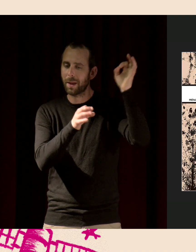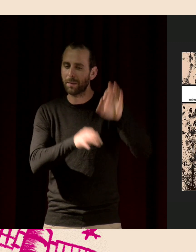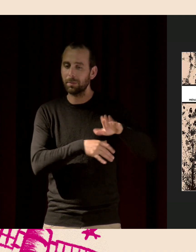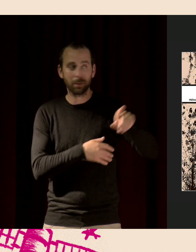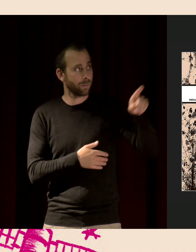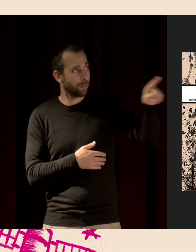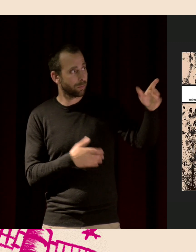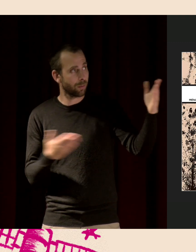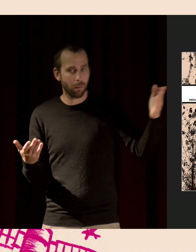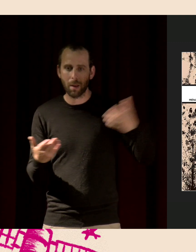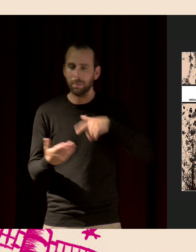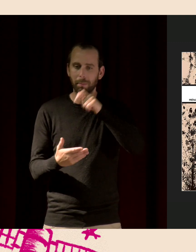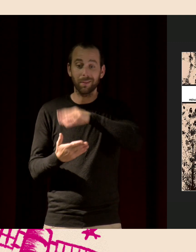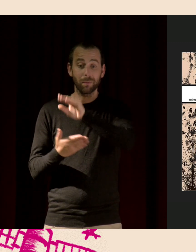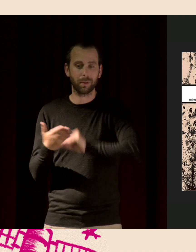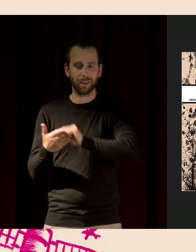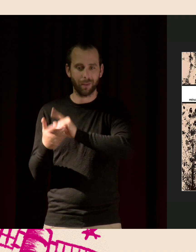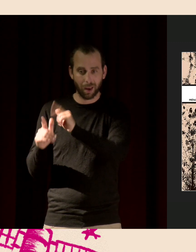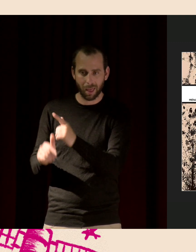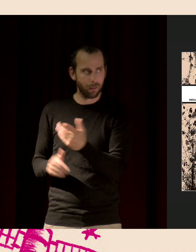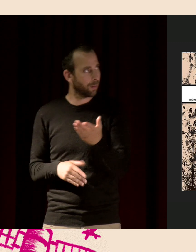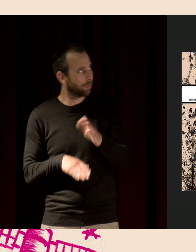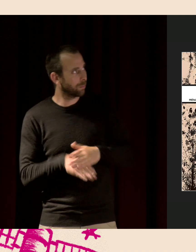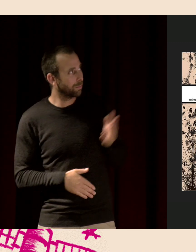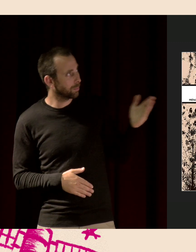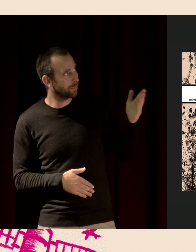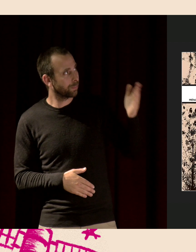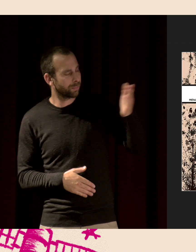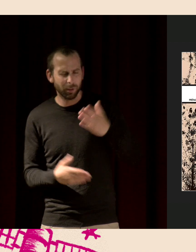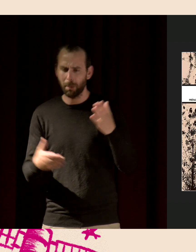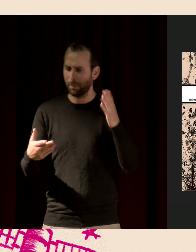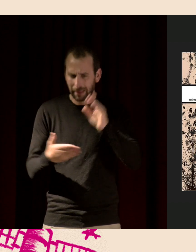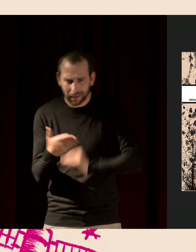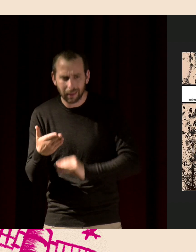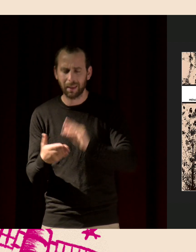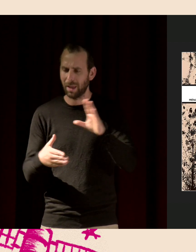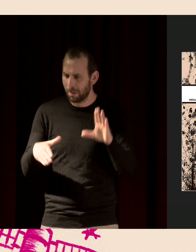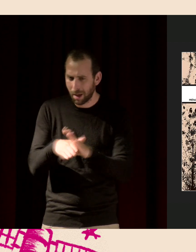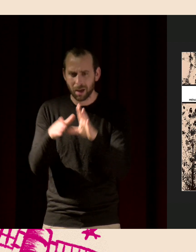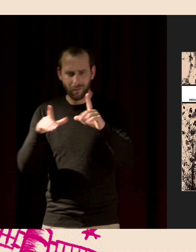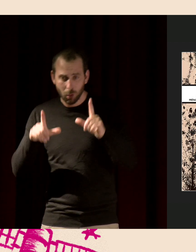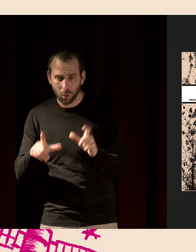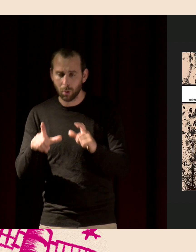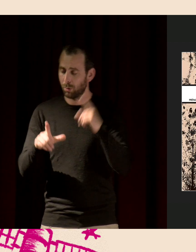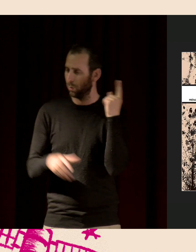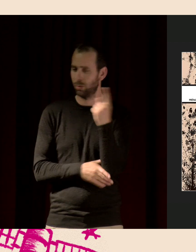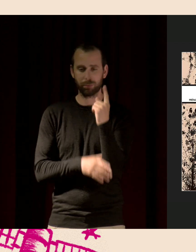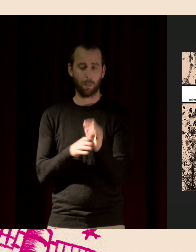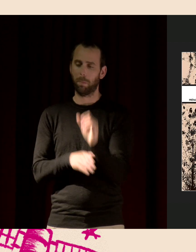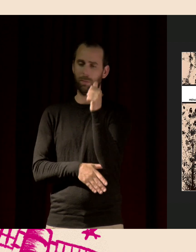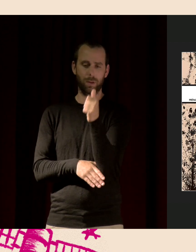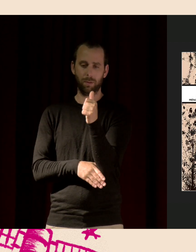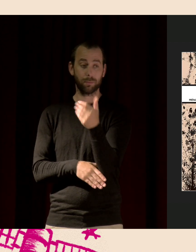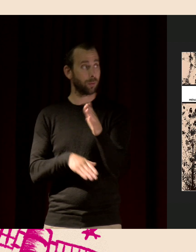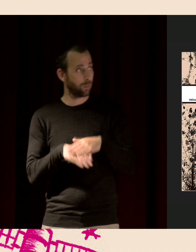écrivain, Sylvain Tesson, où, donc, encore une fois, l'écrit, l'image, la photo passent au premier plan. Même si, dans La